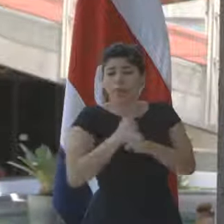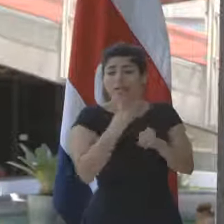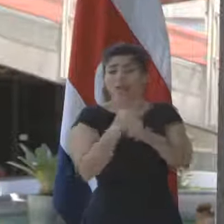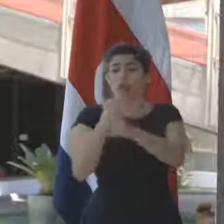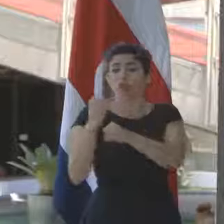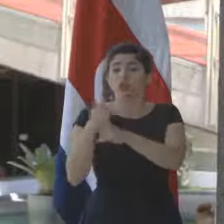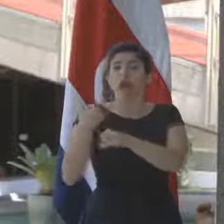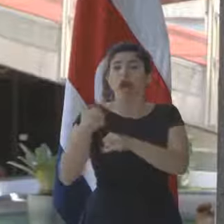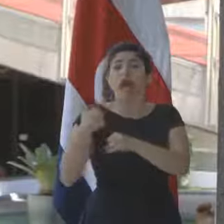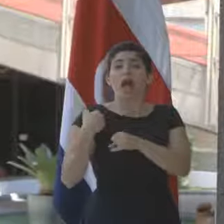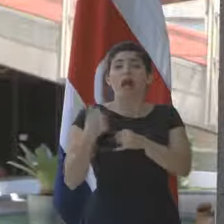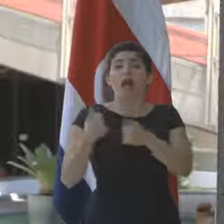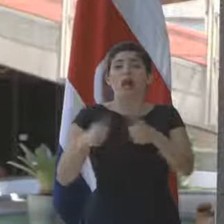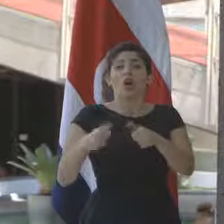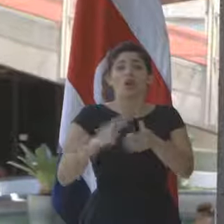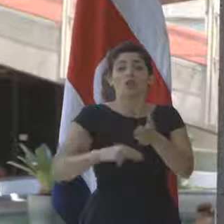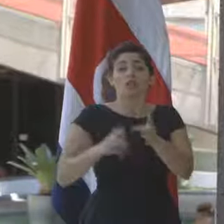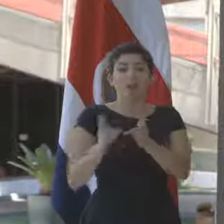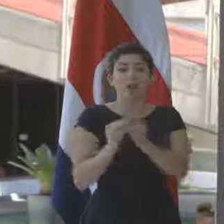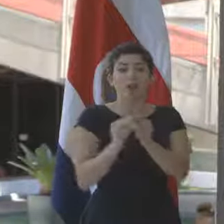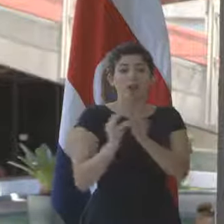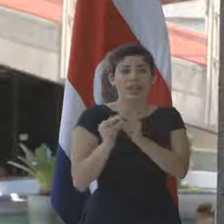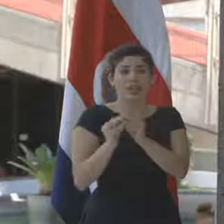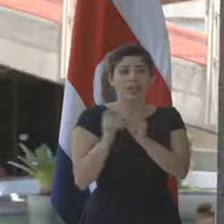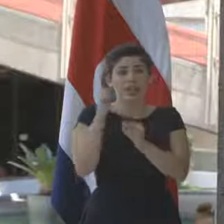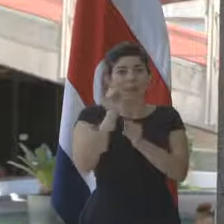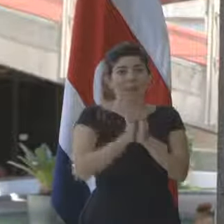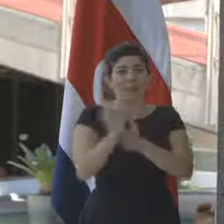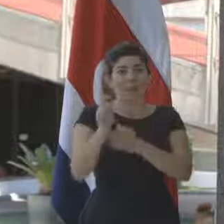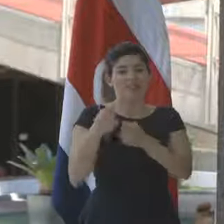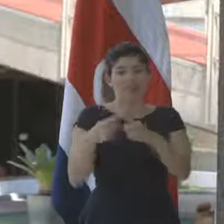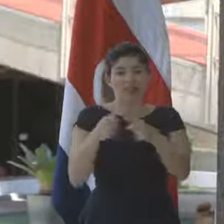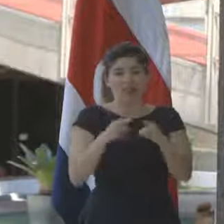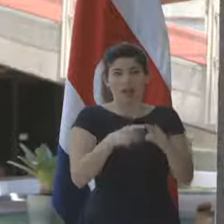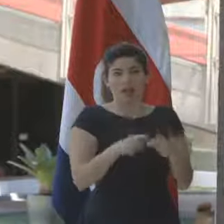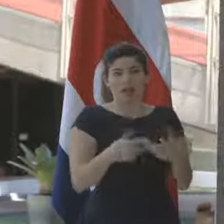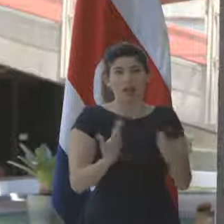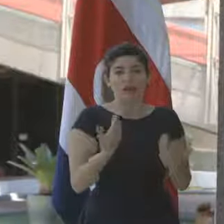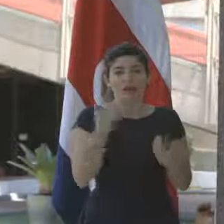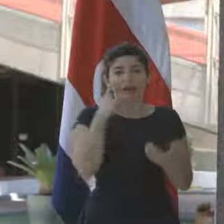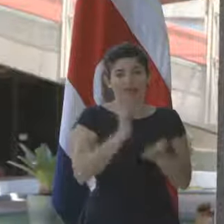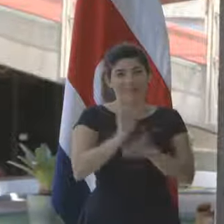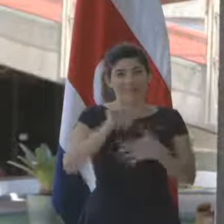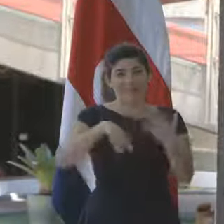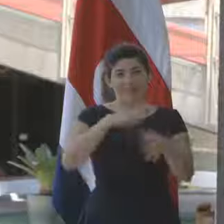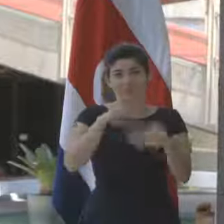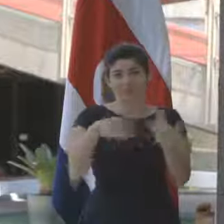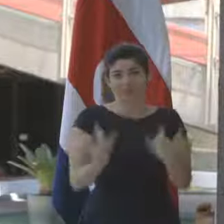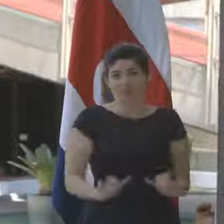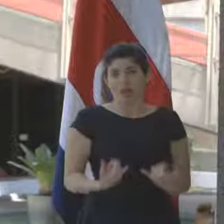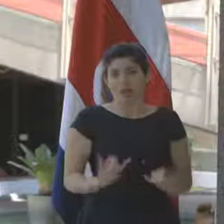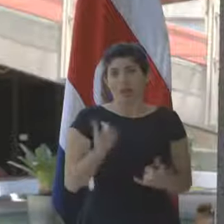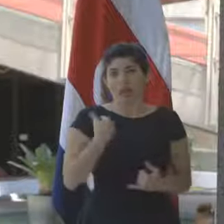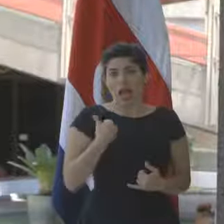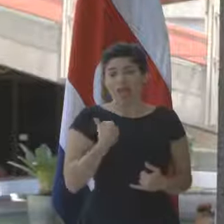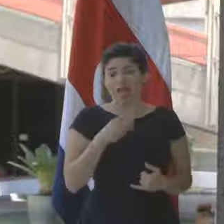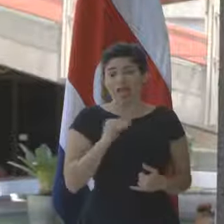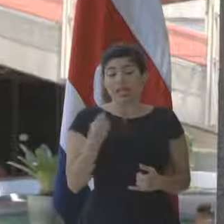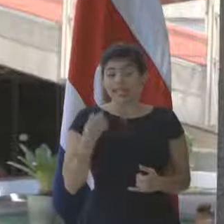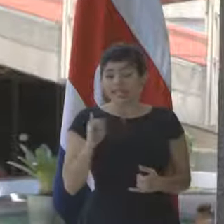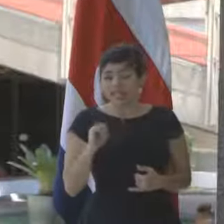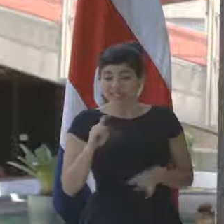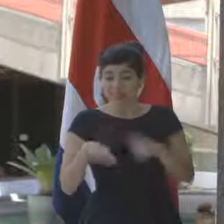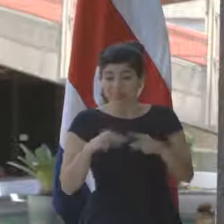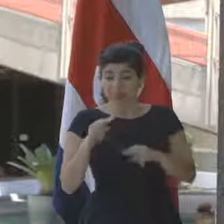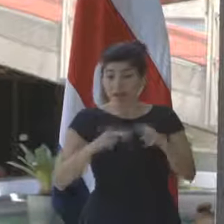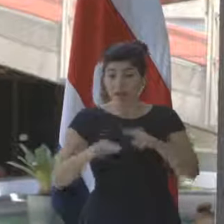tienen convención colectiva para evitar las diferencias y el desorden que hay en este momento. Y si va a negociarse